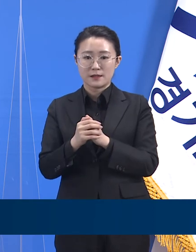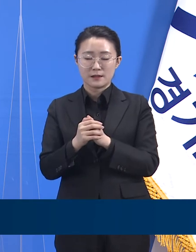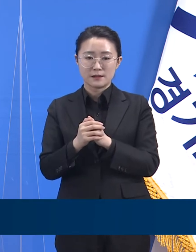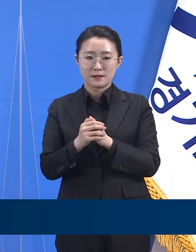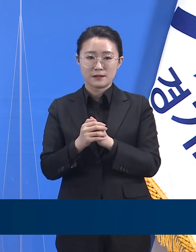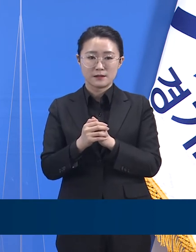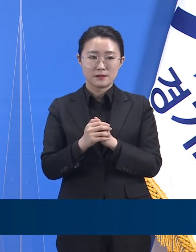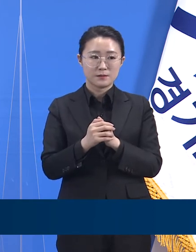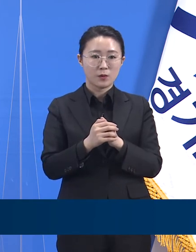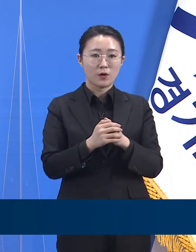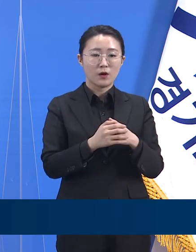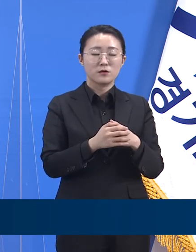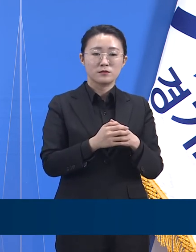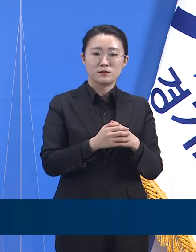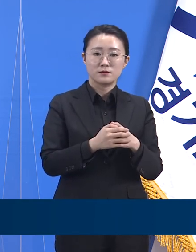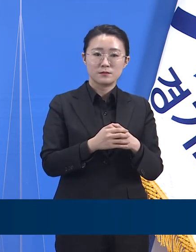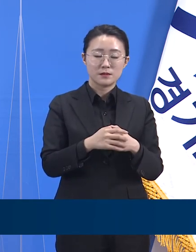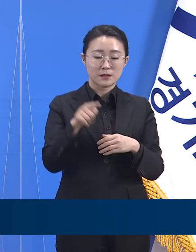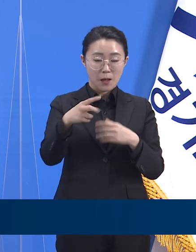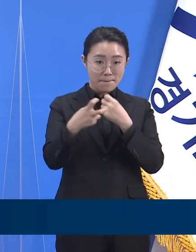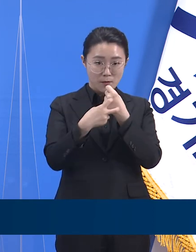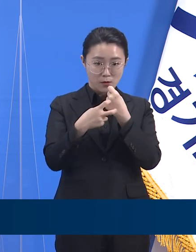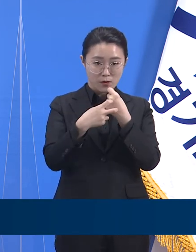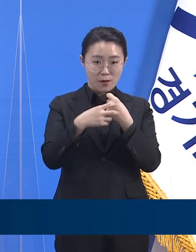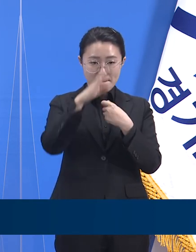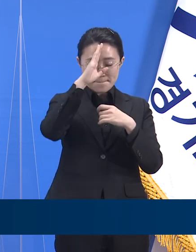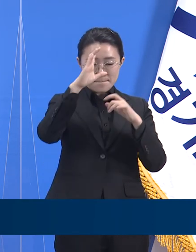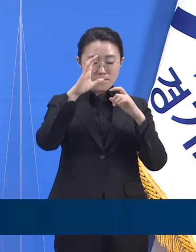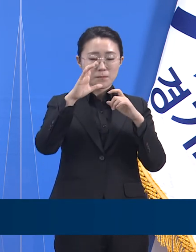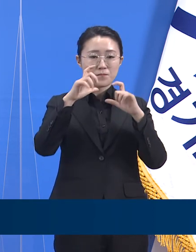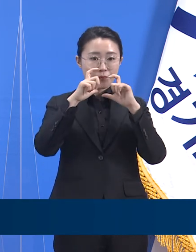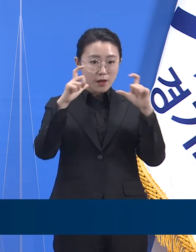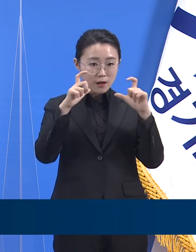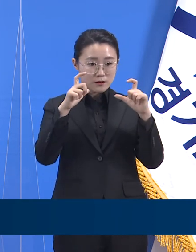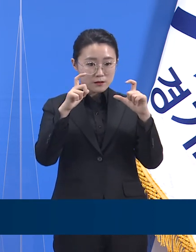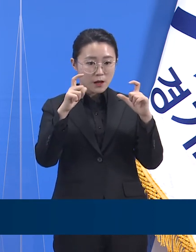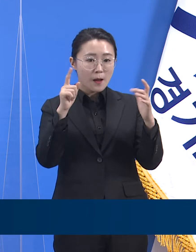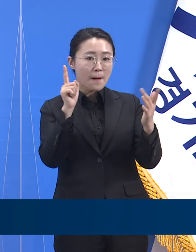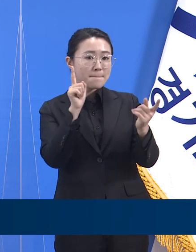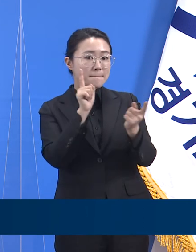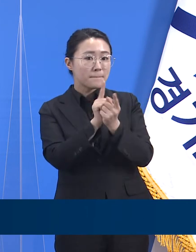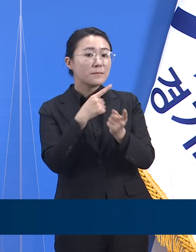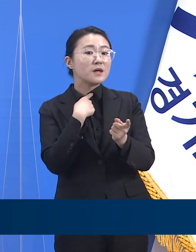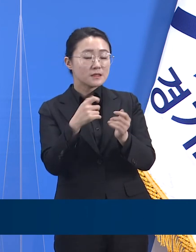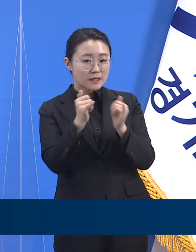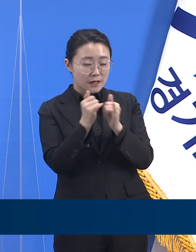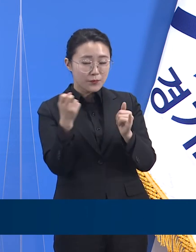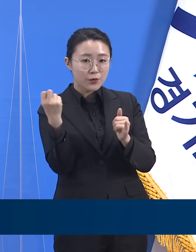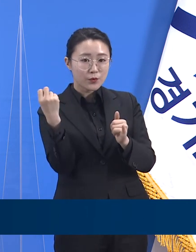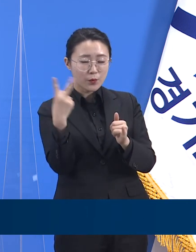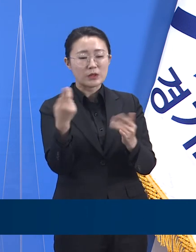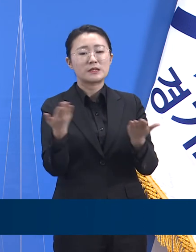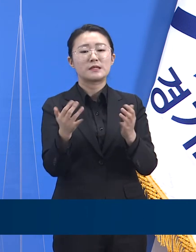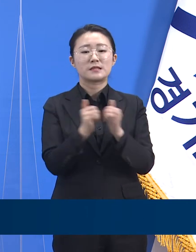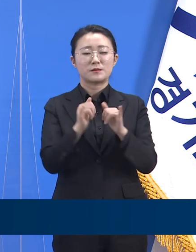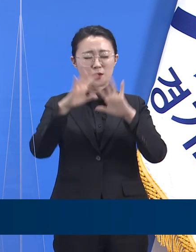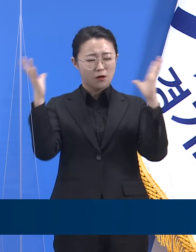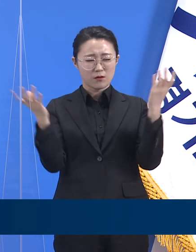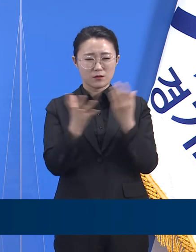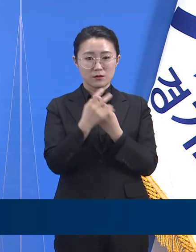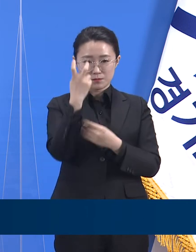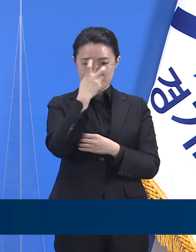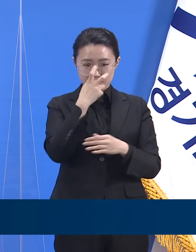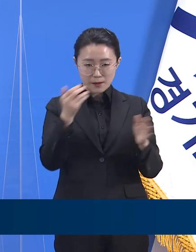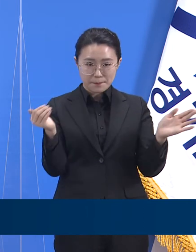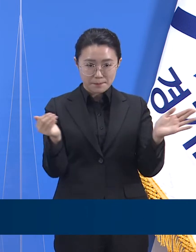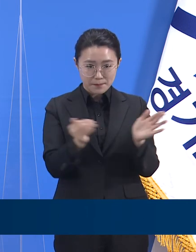7.2병동과 관련된 사람들에 대해 전수검사를 실시했으며 43명은 코어트 격리